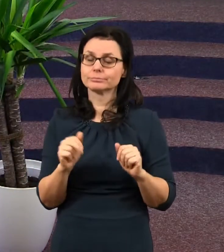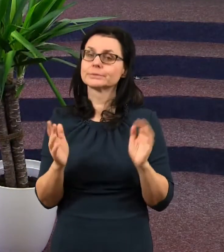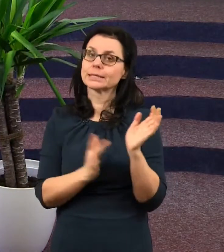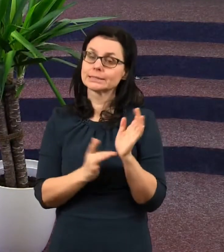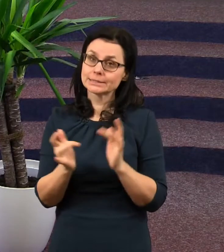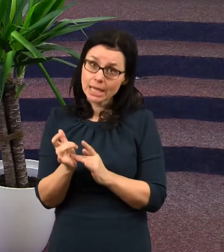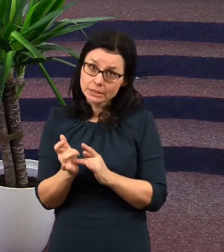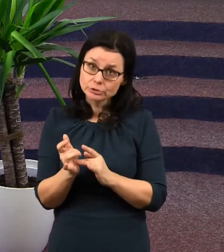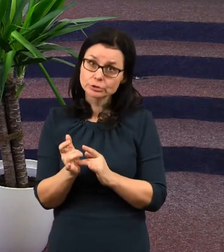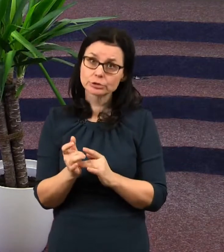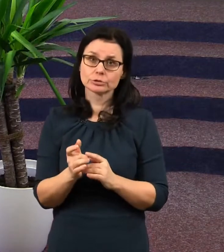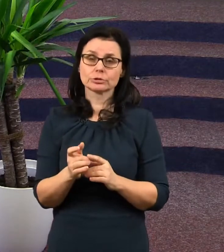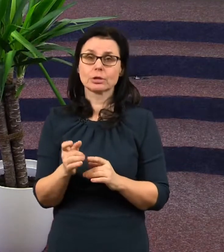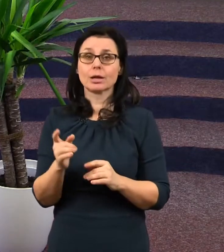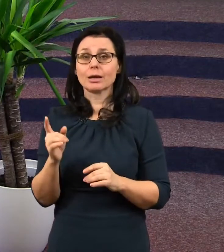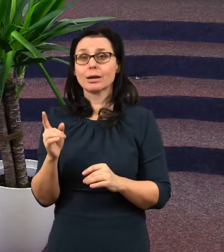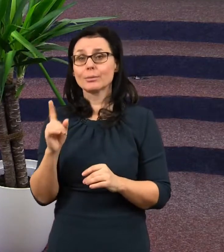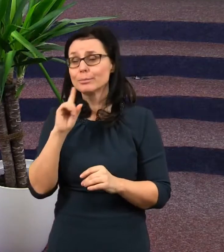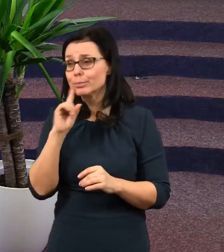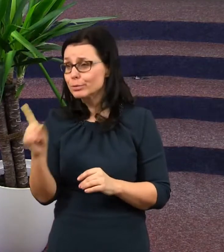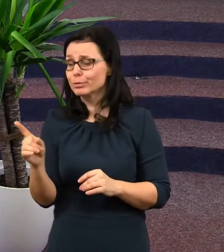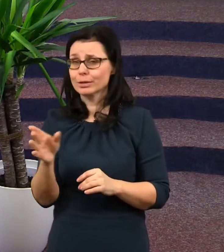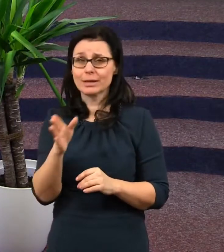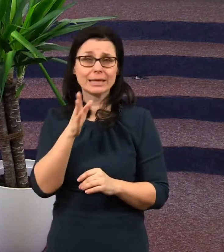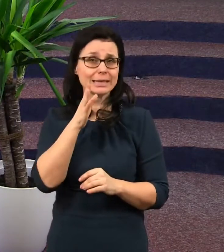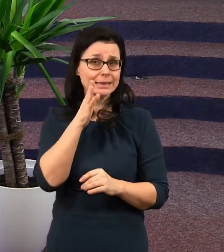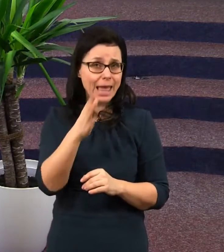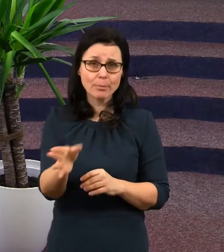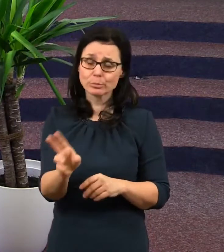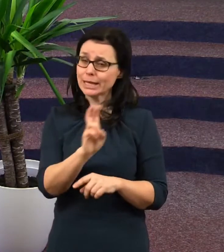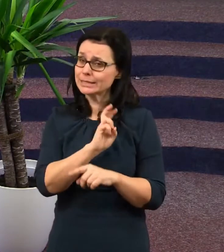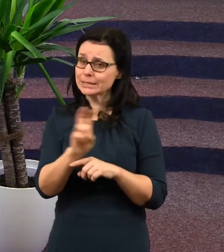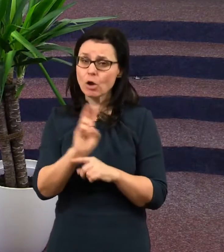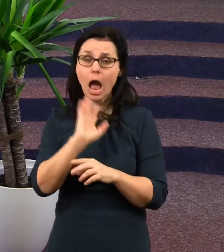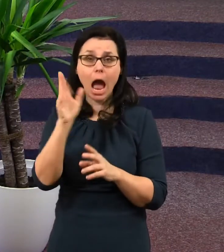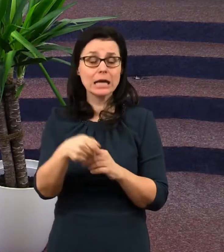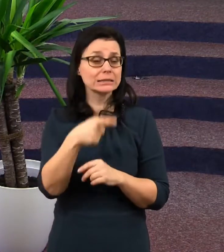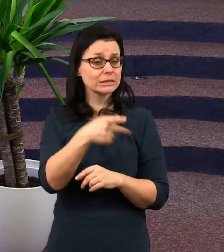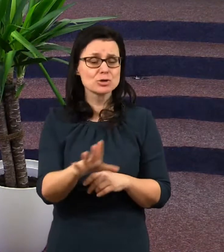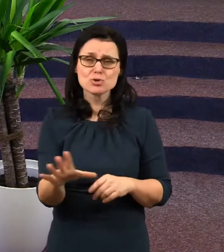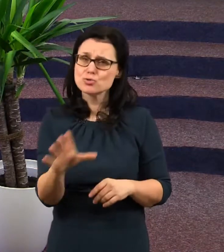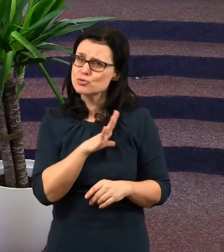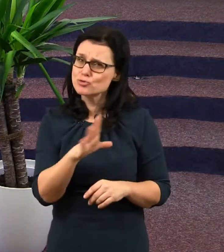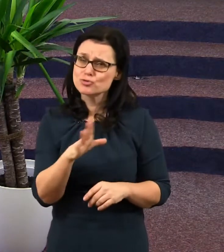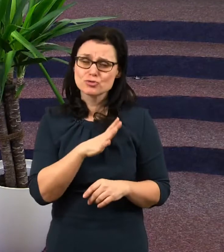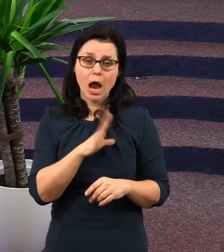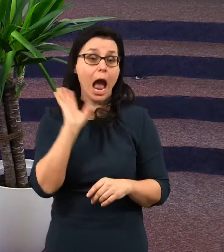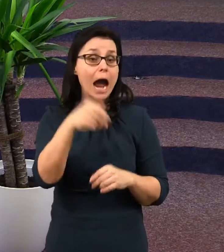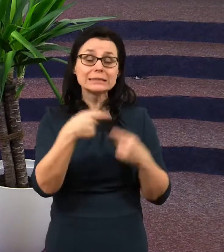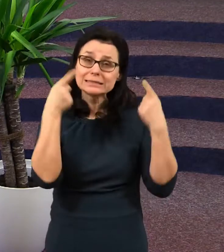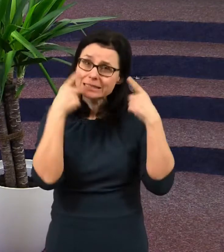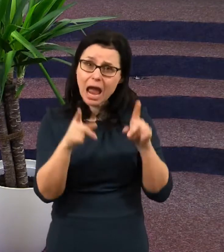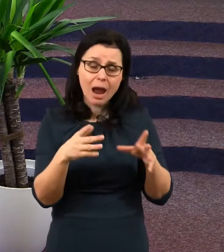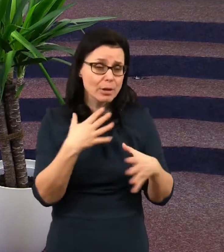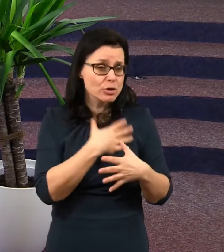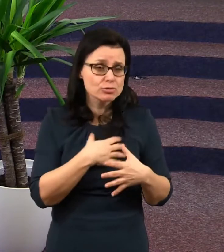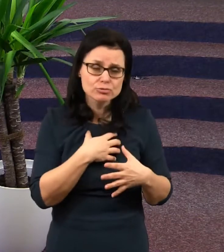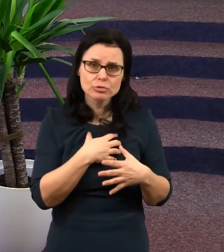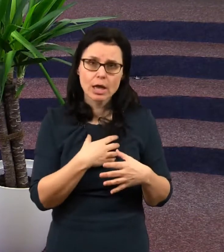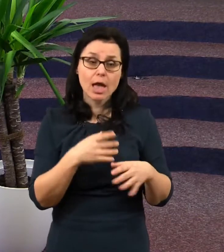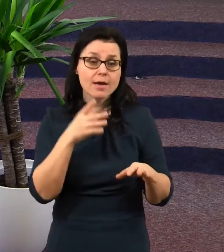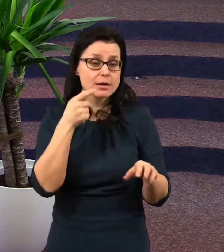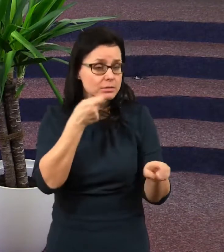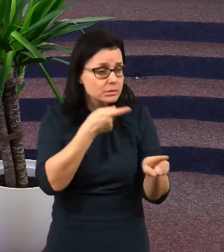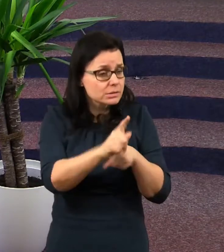Kristus, Pán Bůh, nebude nikoho, ani ty největší bezbožníky, ani dňábla samotného mučit